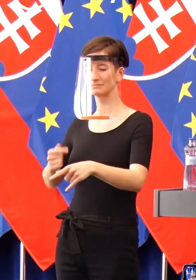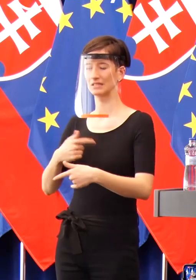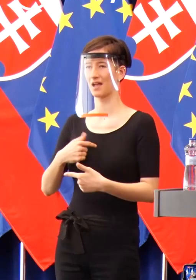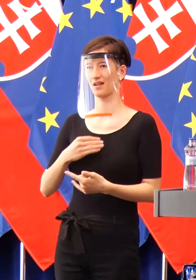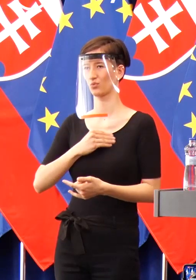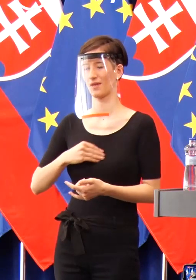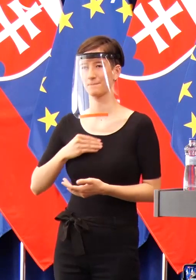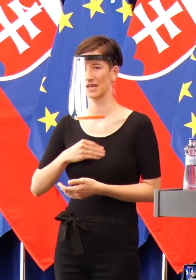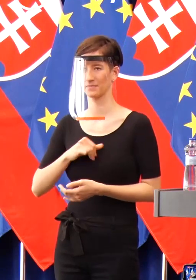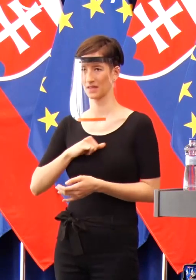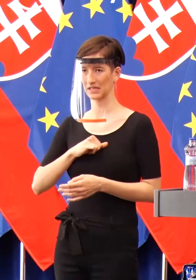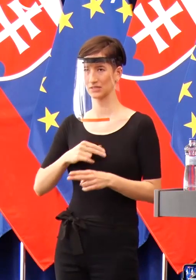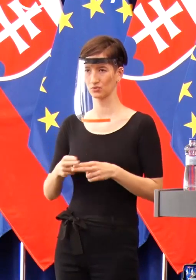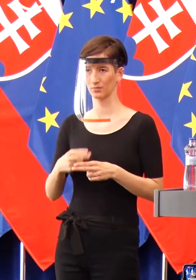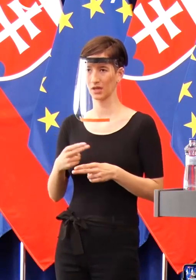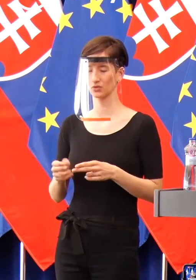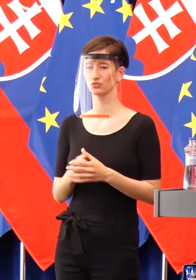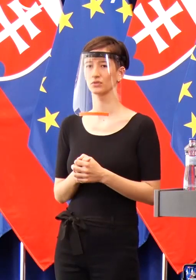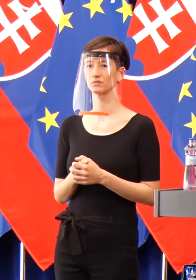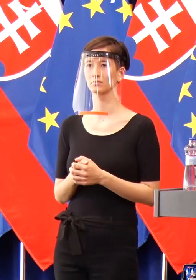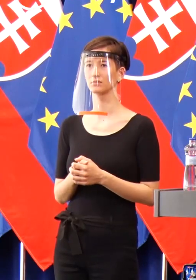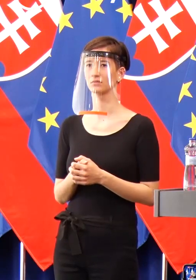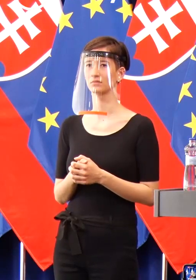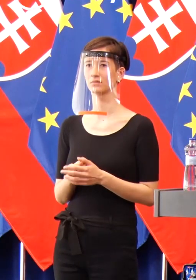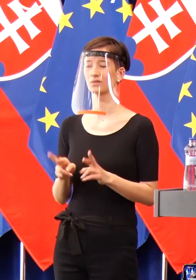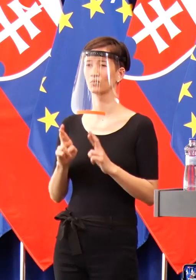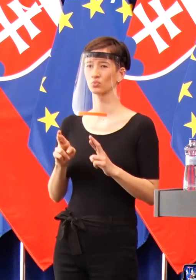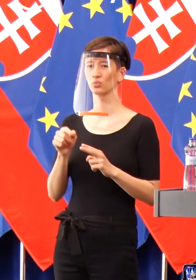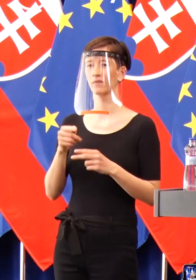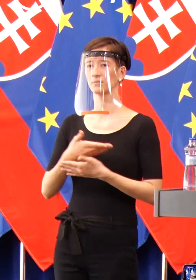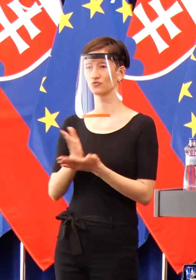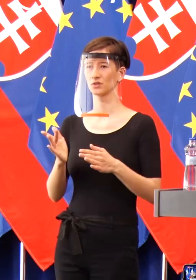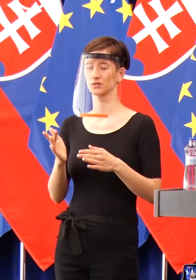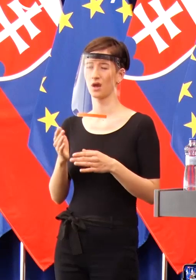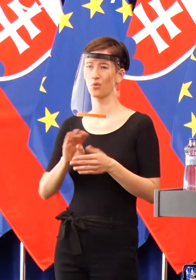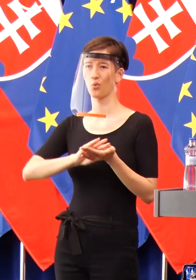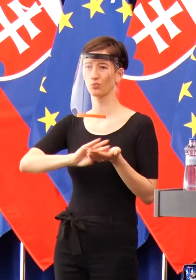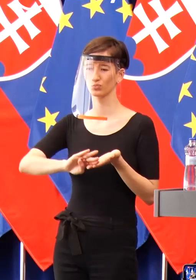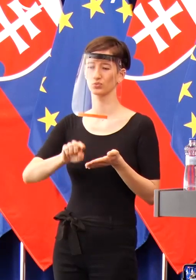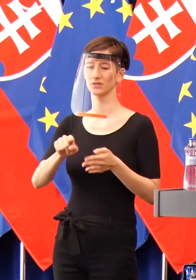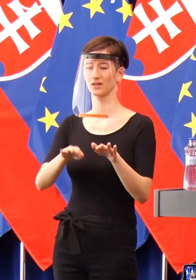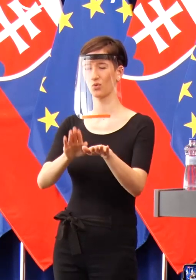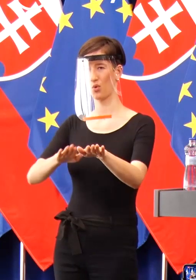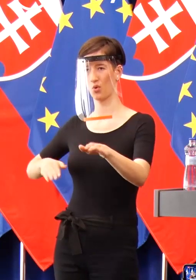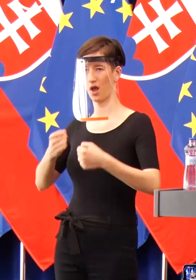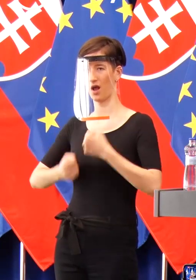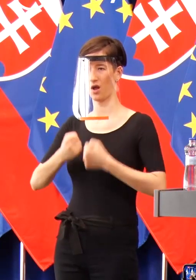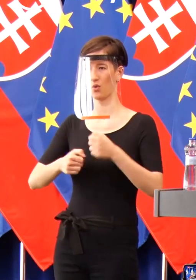ľudia dokážu dnes prepáčiť či hodinové, dvoj, či troj, či štvorhodinové kolóny, lebo